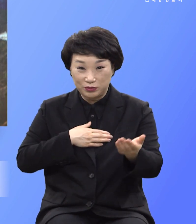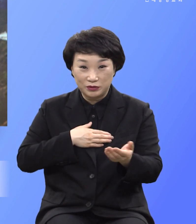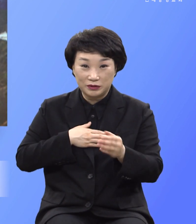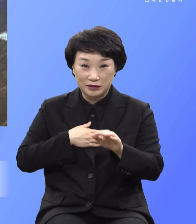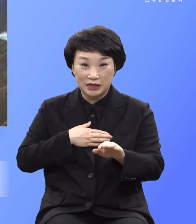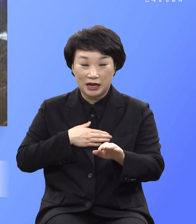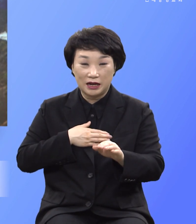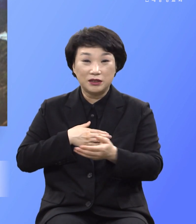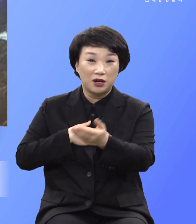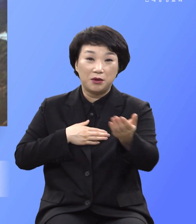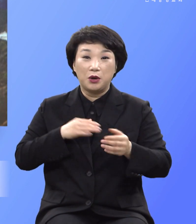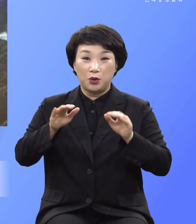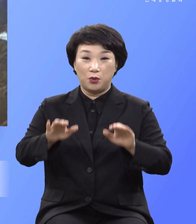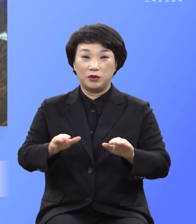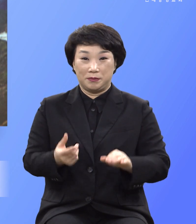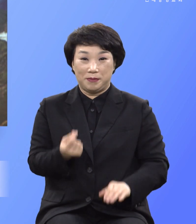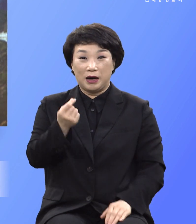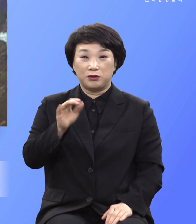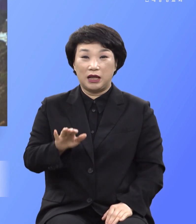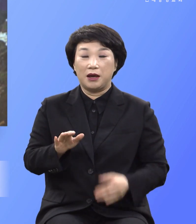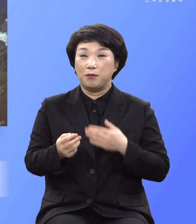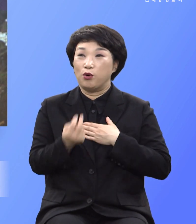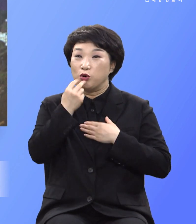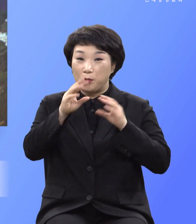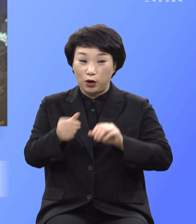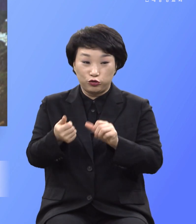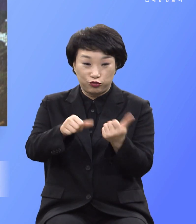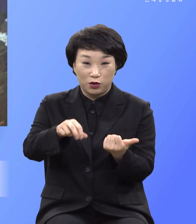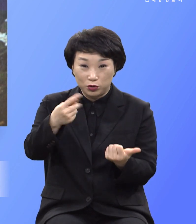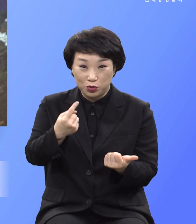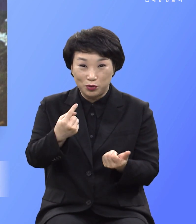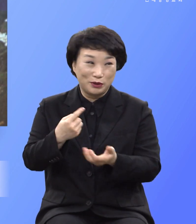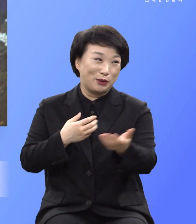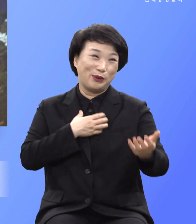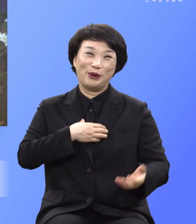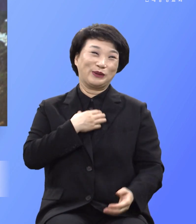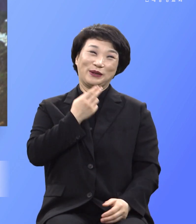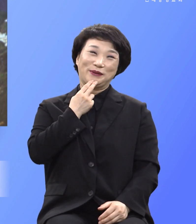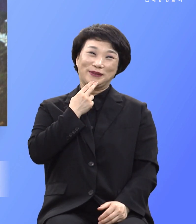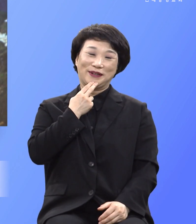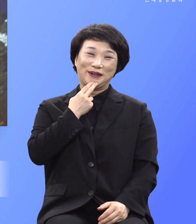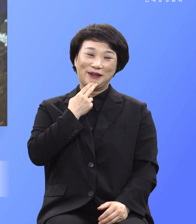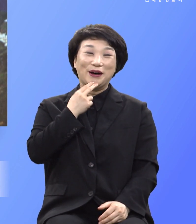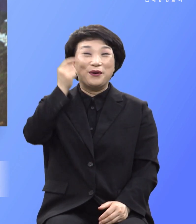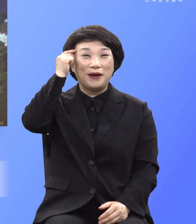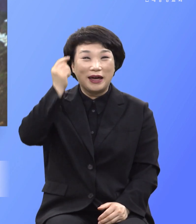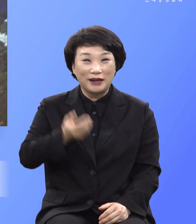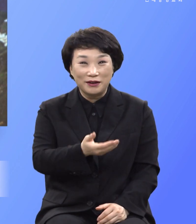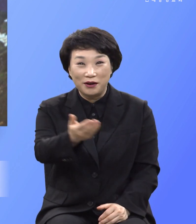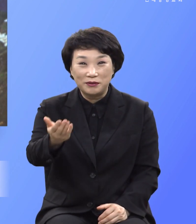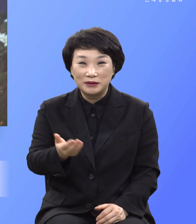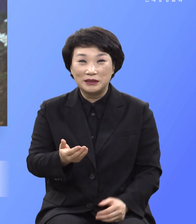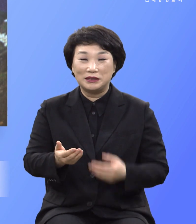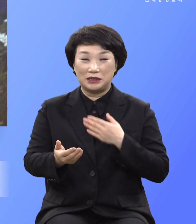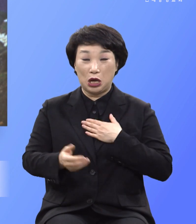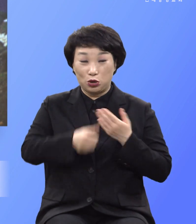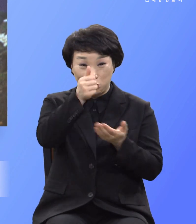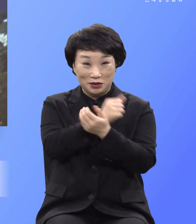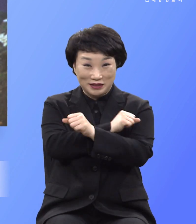여러분들이 당장 목숨이 끝날지라도 걱정하지 않는 것은 내가 제사함을 봐도